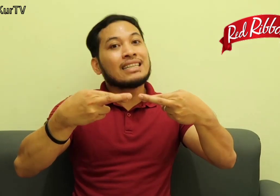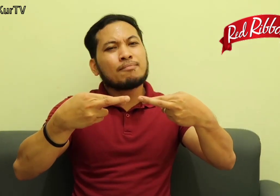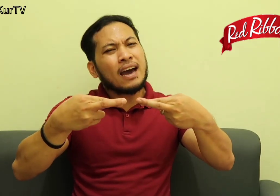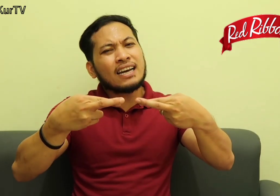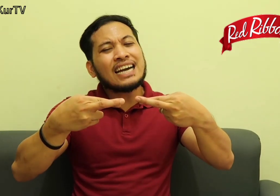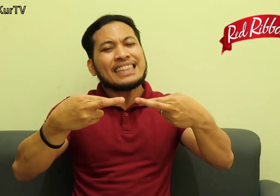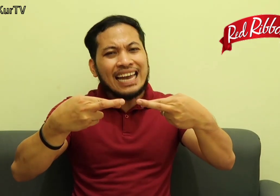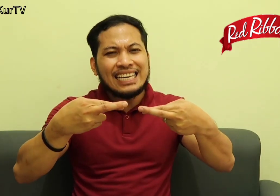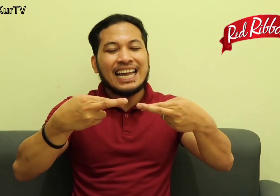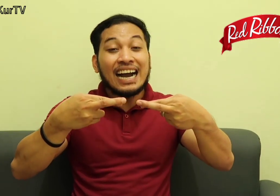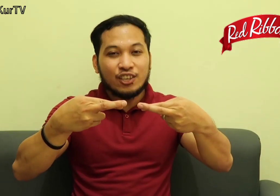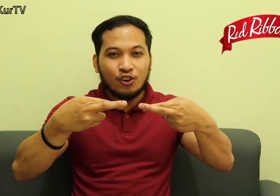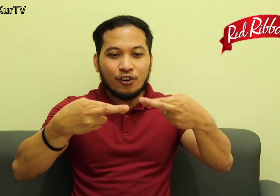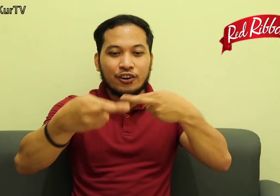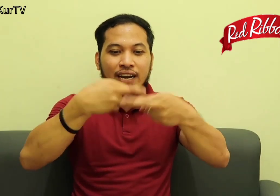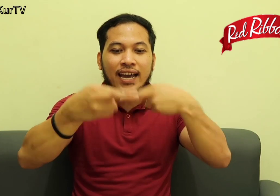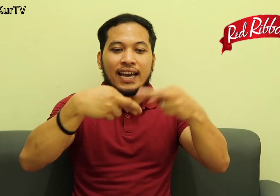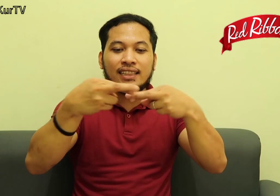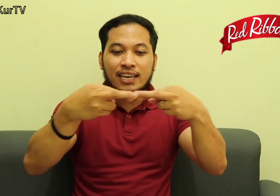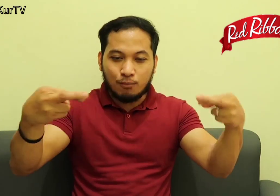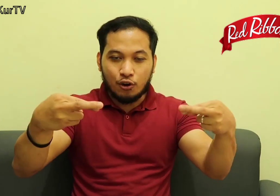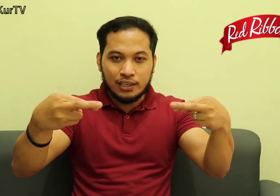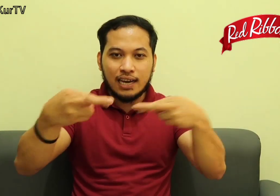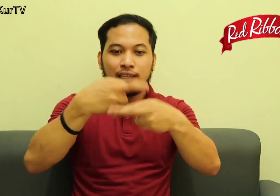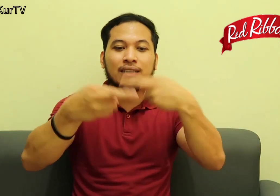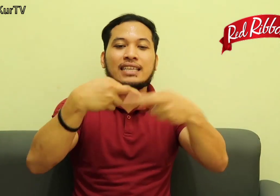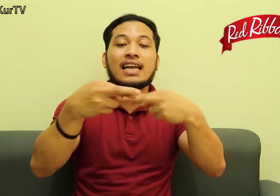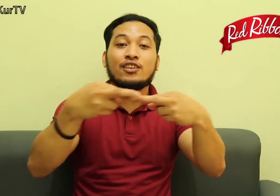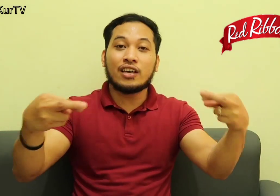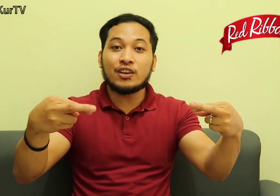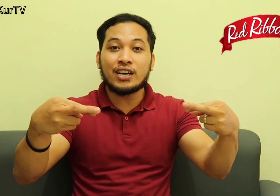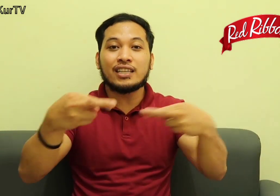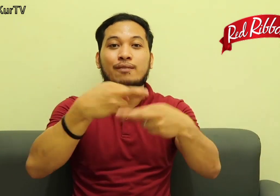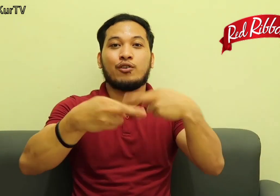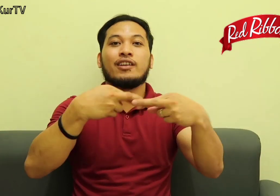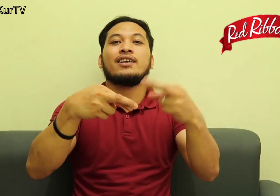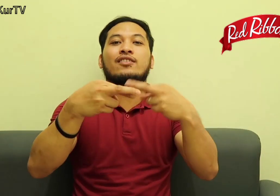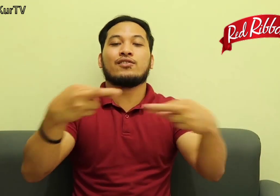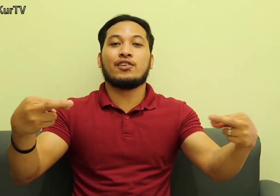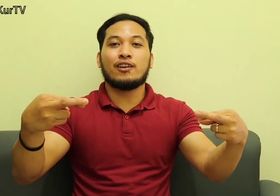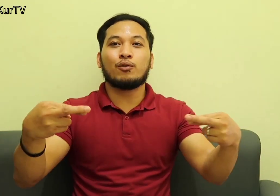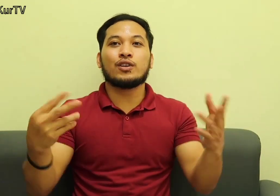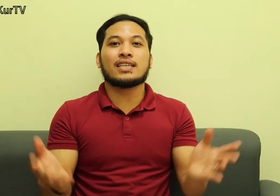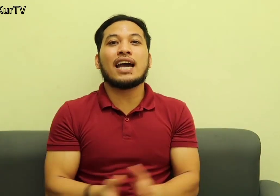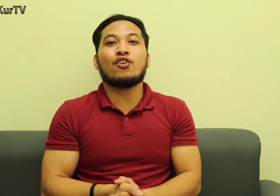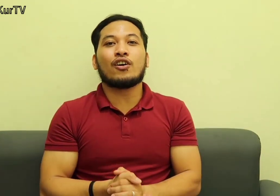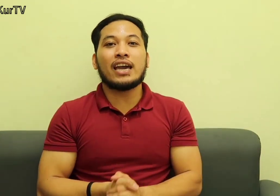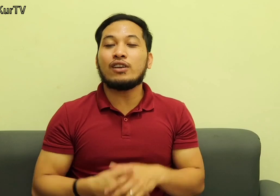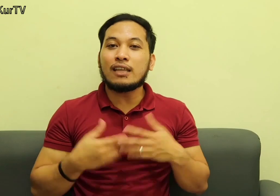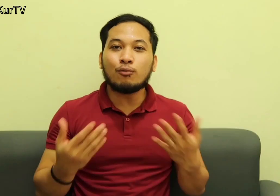parang nagtali lang kayo O, red ribbon Ayan Diba, tinali nyo lang yung red ribbon Ayan, no So, ganun po yung sign Okay, ulitin